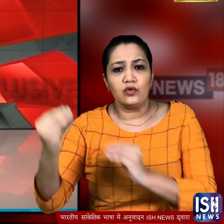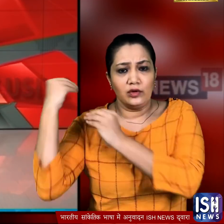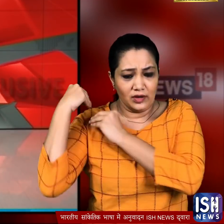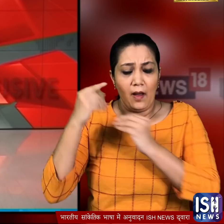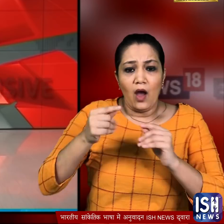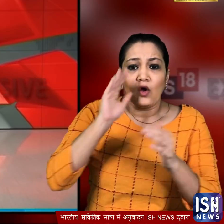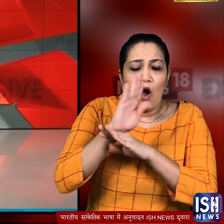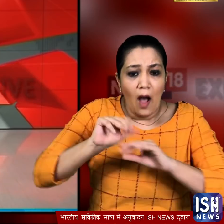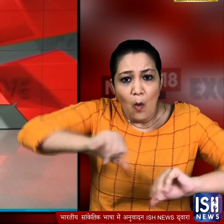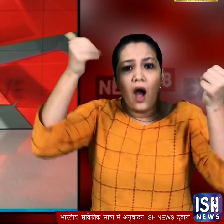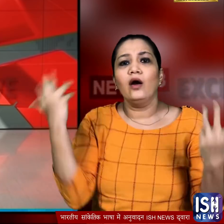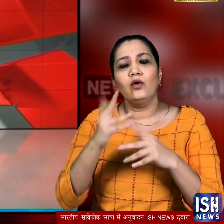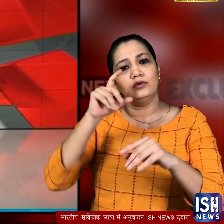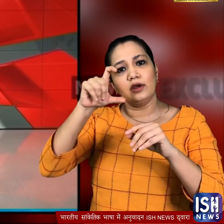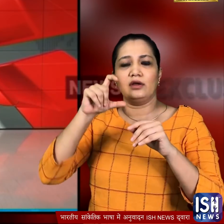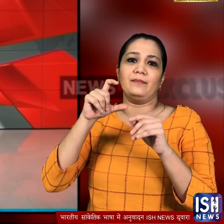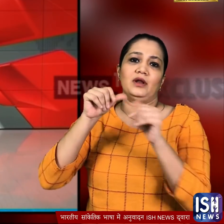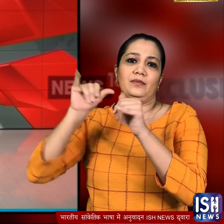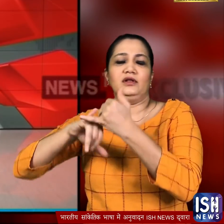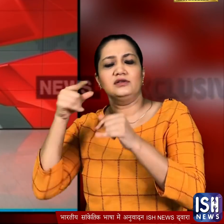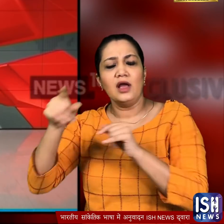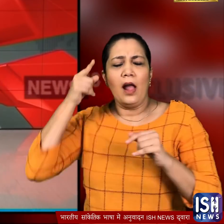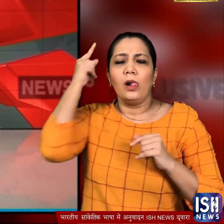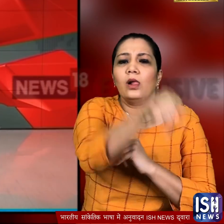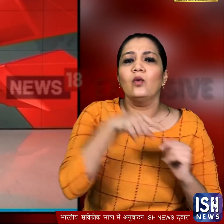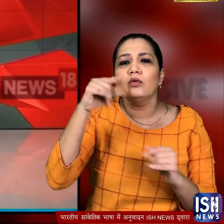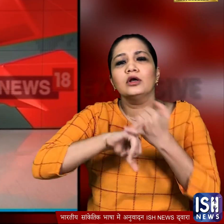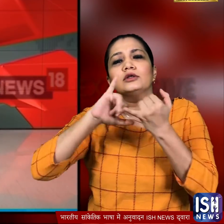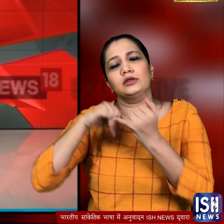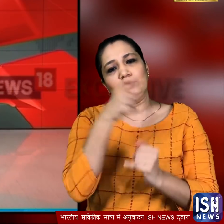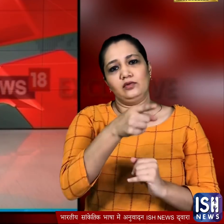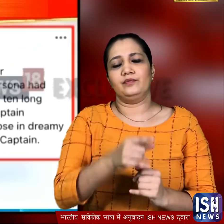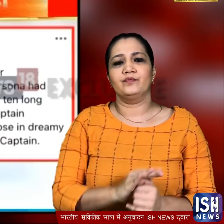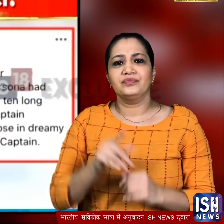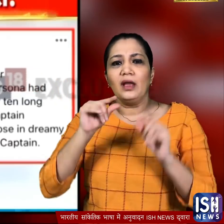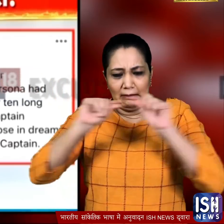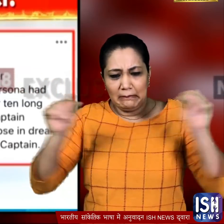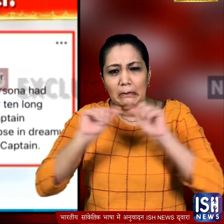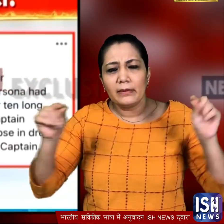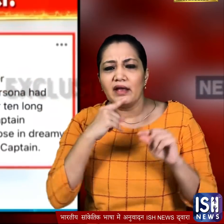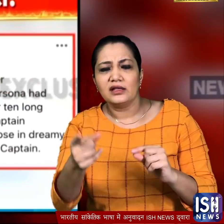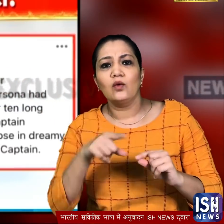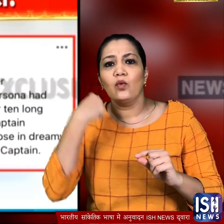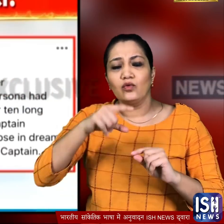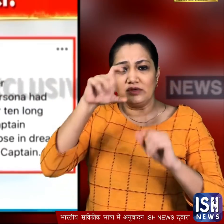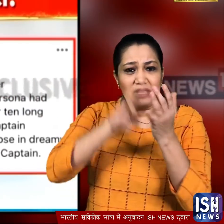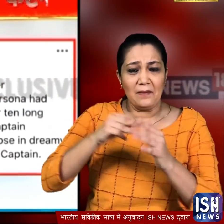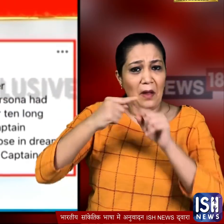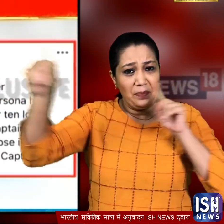की वज़े से हुई माना जा रहा है कि ये ट्वीट सिध्धू पर निशाना साधने के लिए है क्योंकि इसमें इशारों में लिखा गया कि जो लोग मुख्यमंत्री का विरोध कर रहे